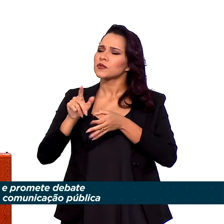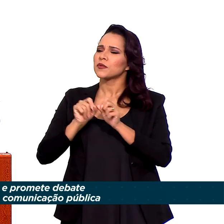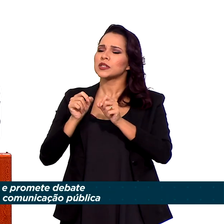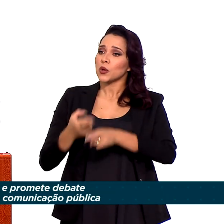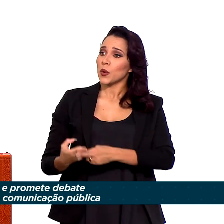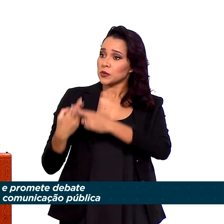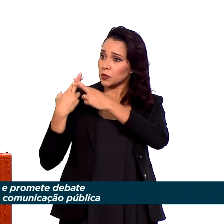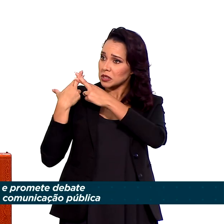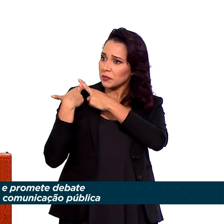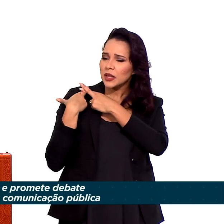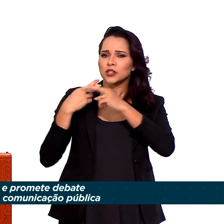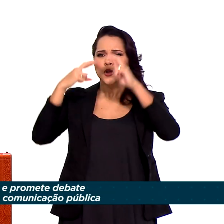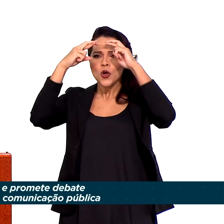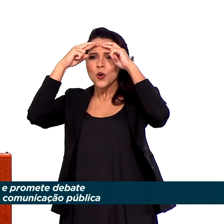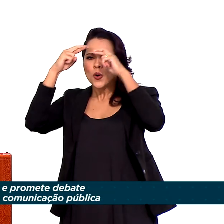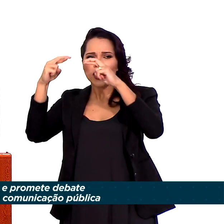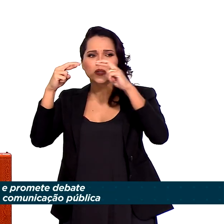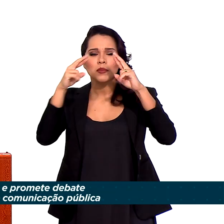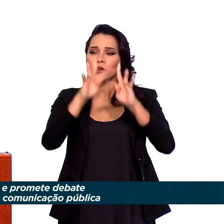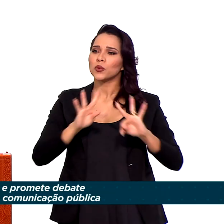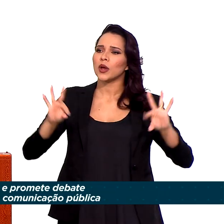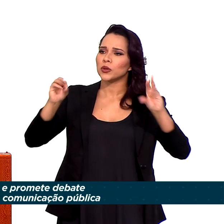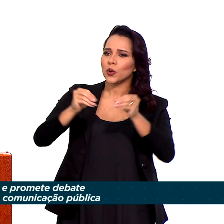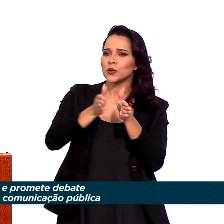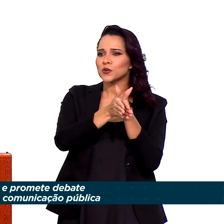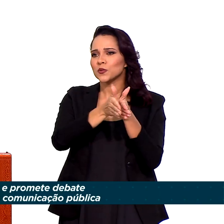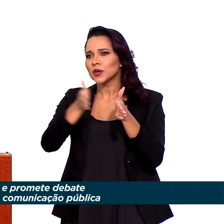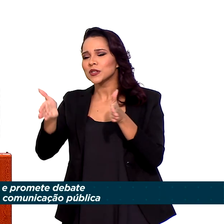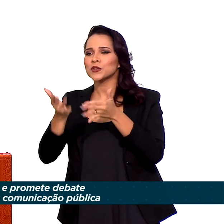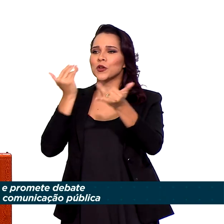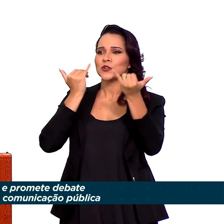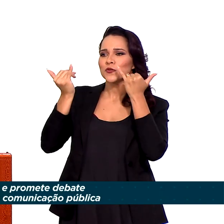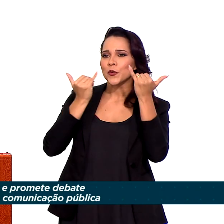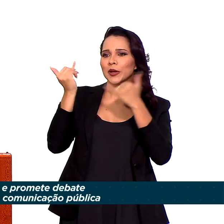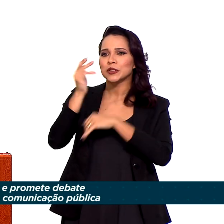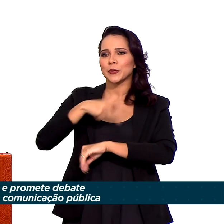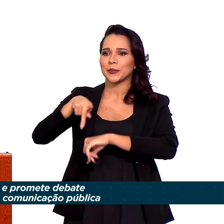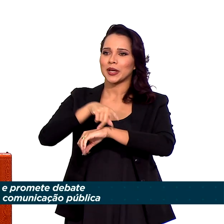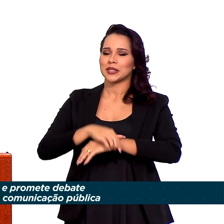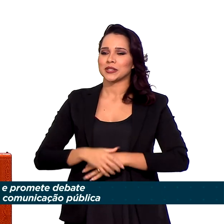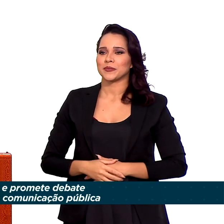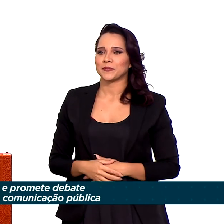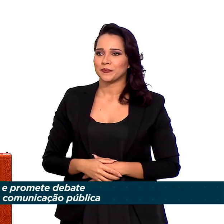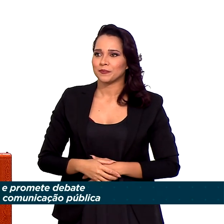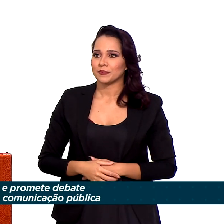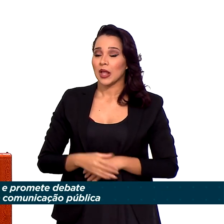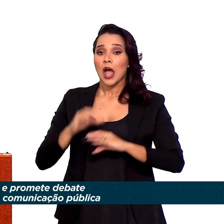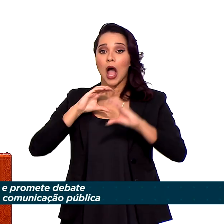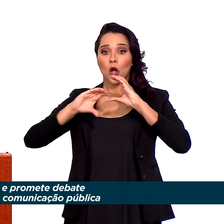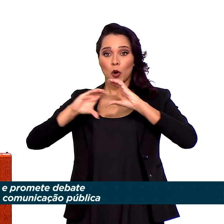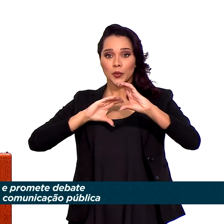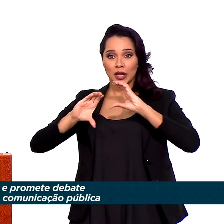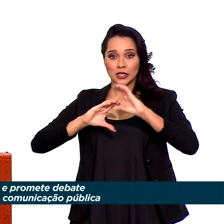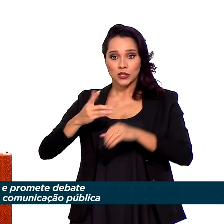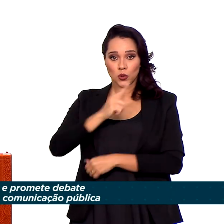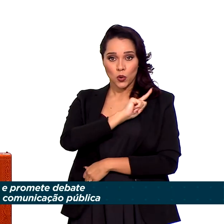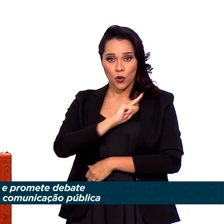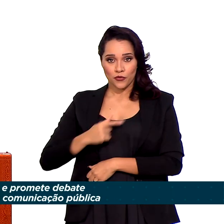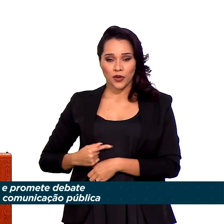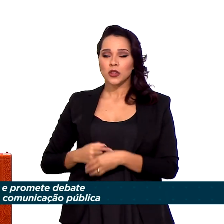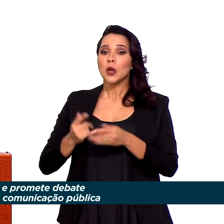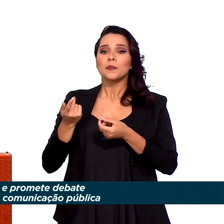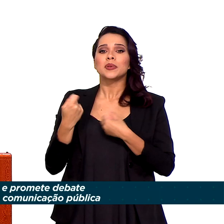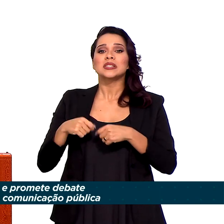respeito a todos e todas envolvidos no processo de informação do país. A comunicação governamental precisa